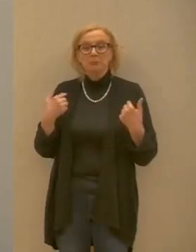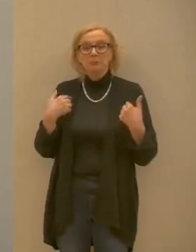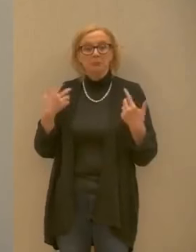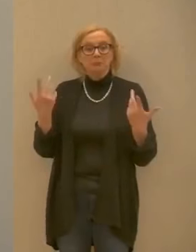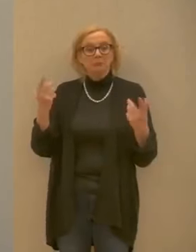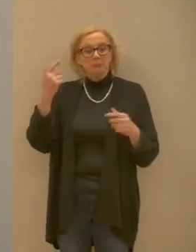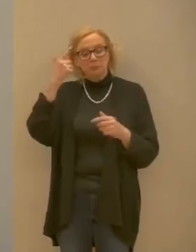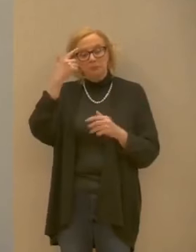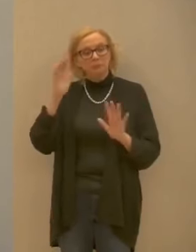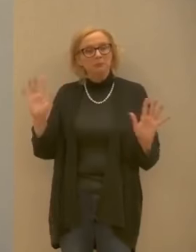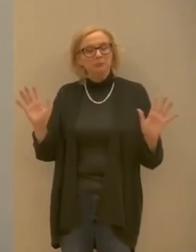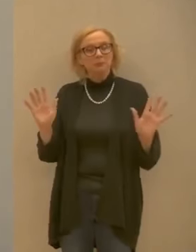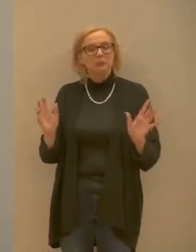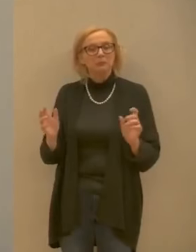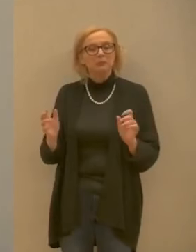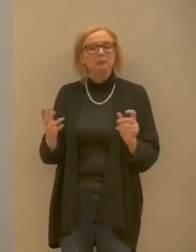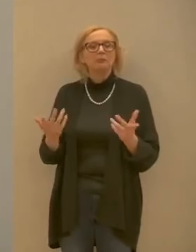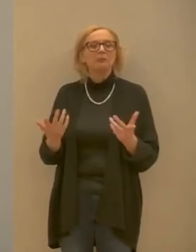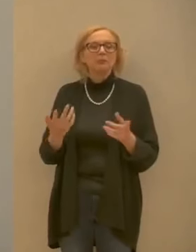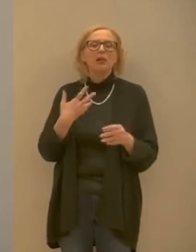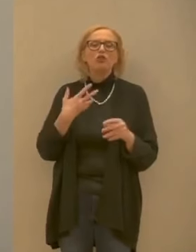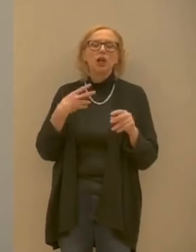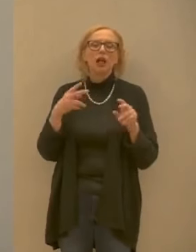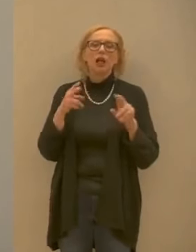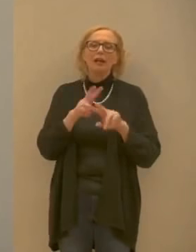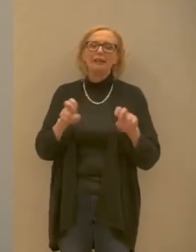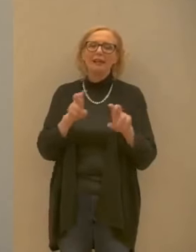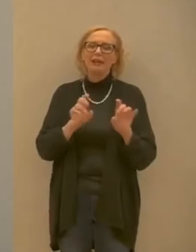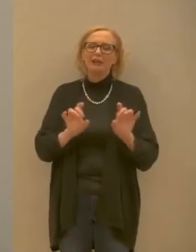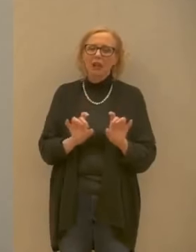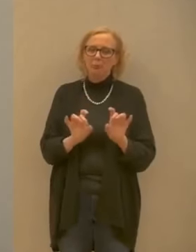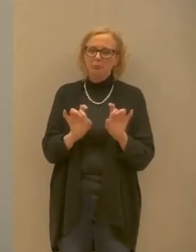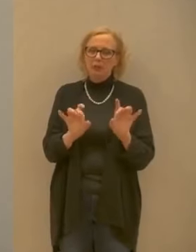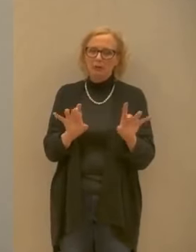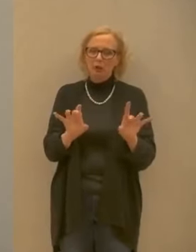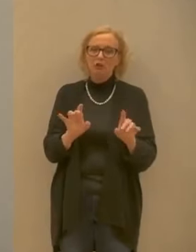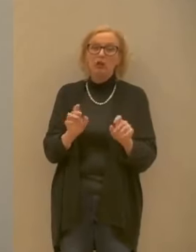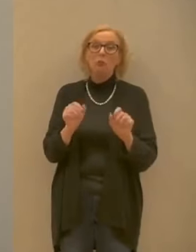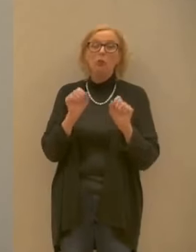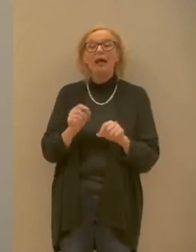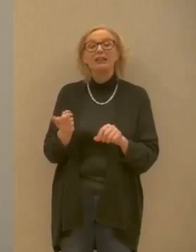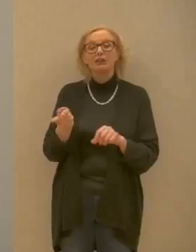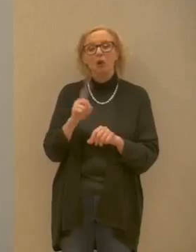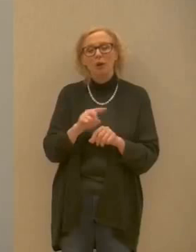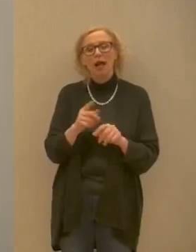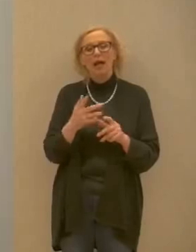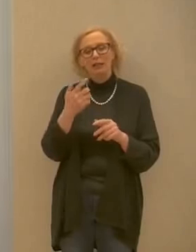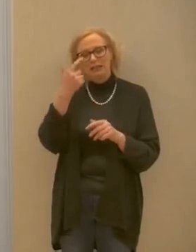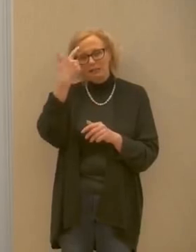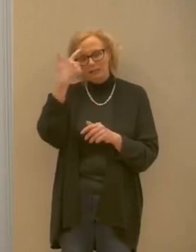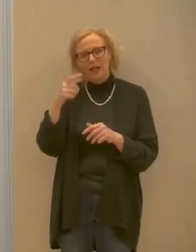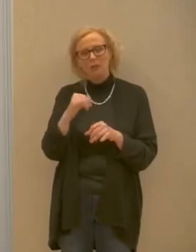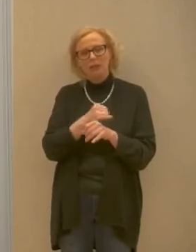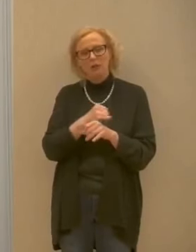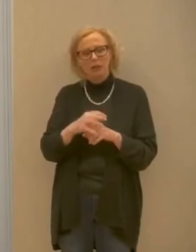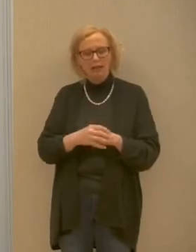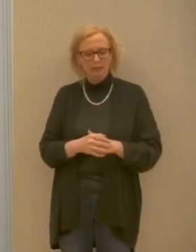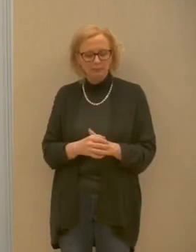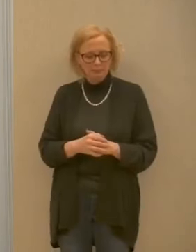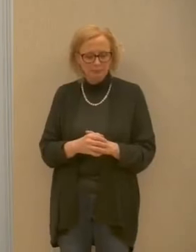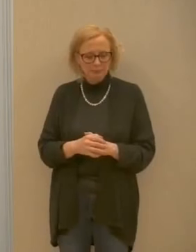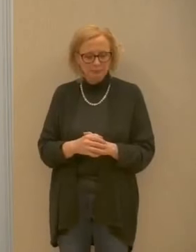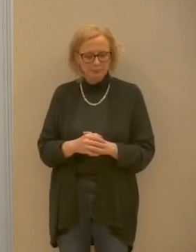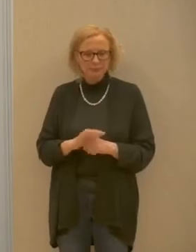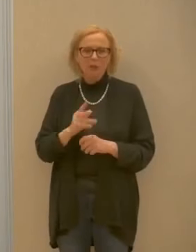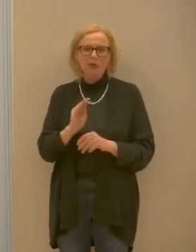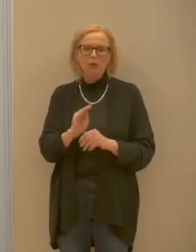di questo c'è in corso un'indagine epidemiologica probabilmente domani sapremo di più adesso apriamo sempre per una domanda che